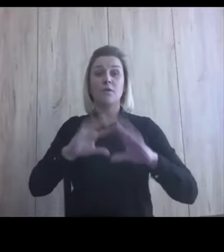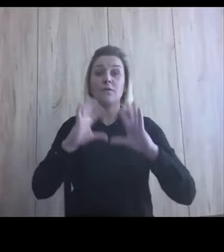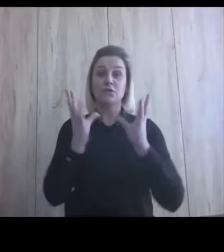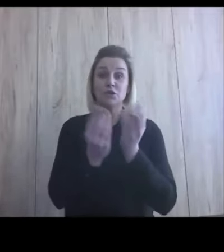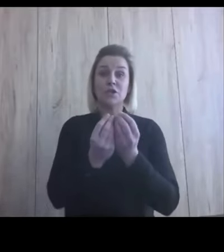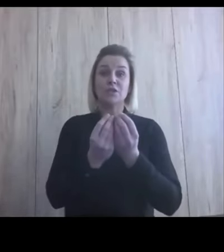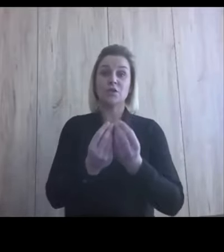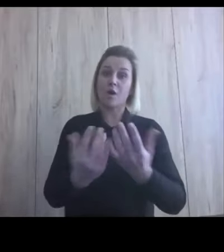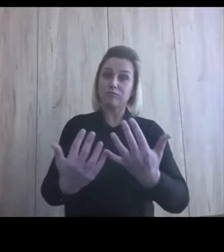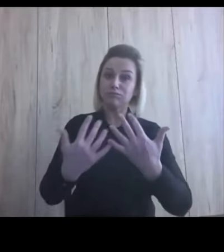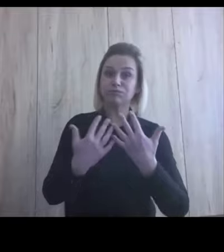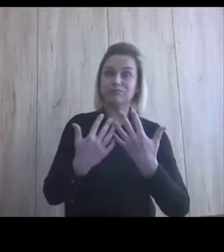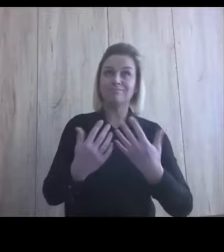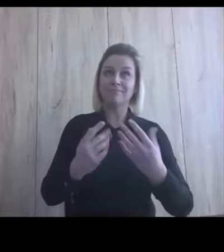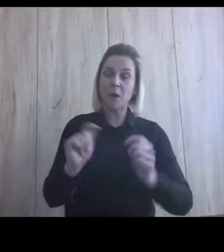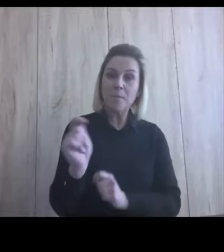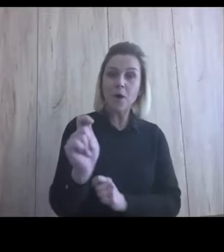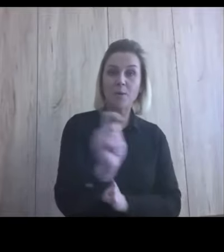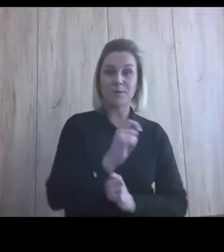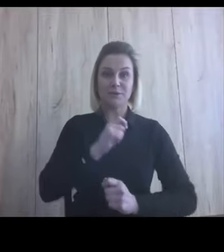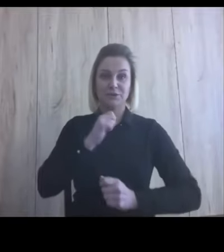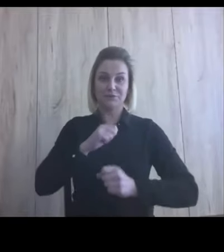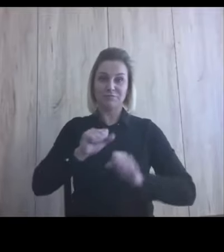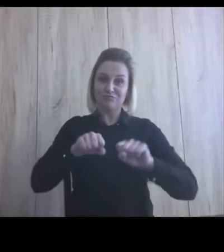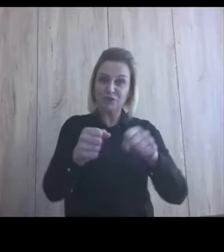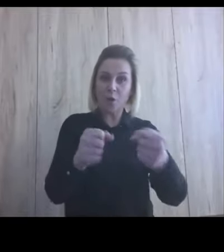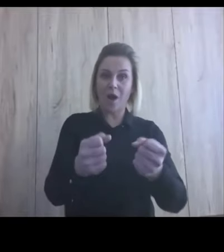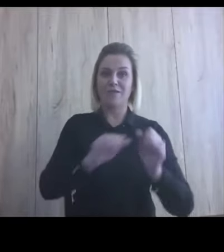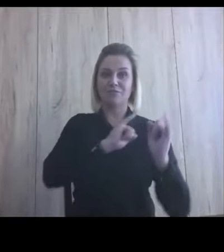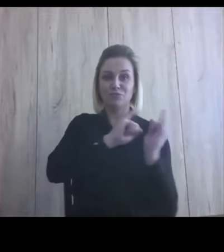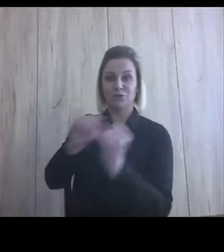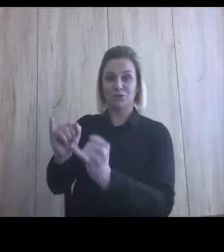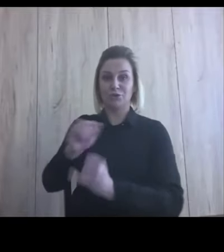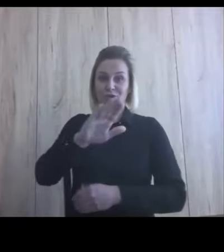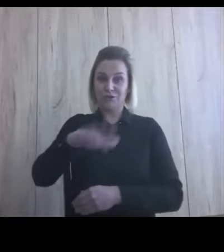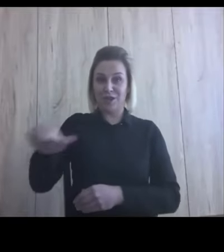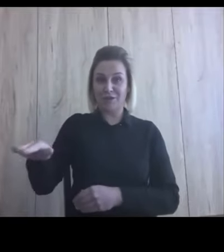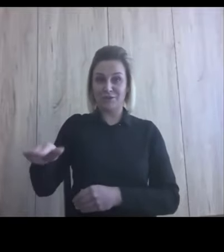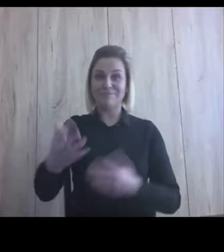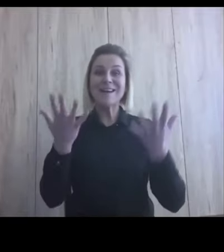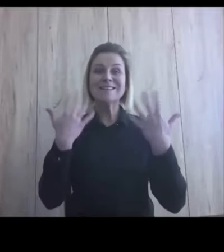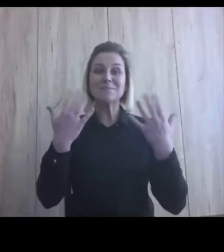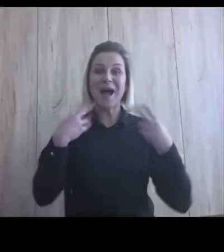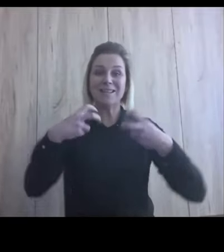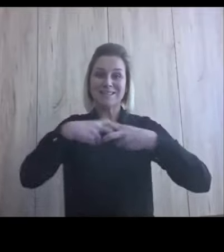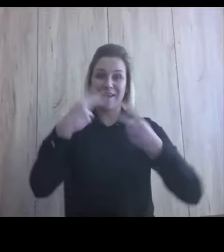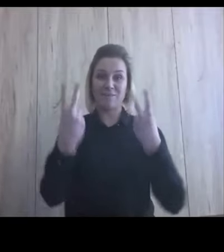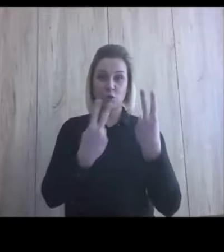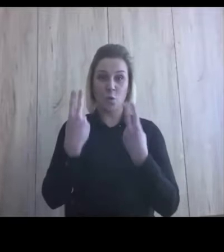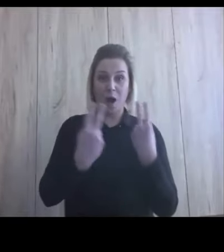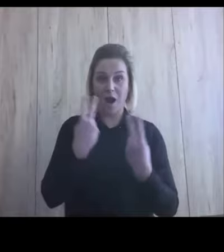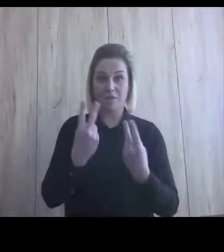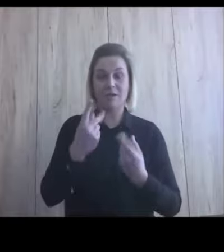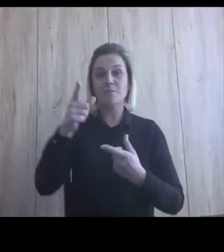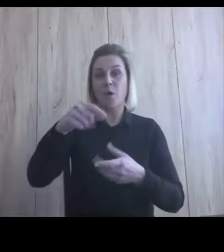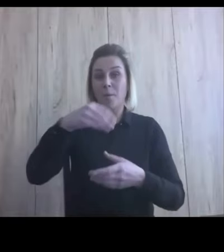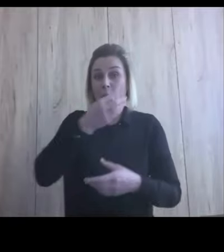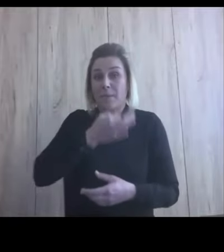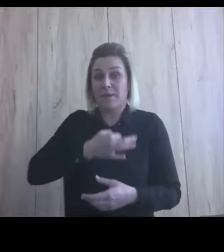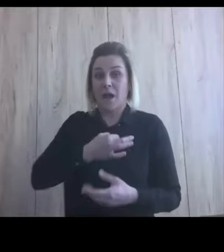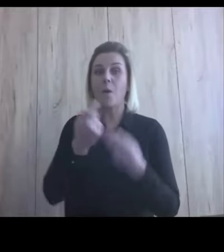takim motorem dla nas do działania na rzecz dzieciaków. I spacer wirtualny, bo pytałaś o